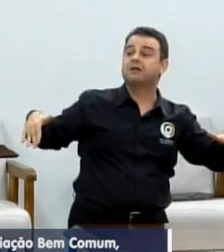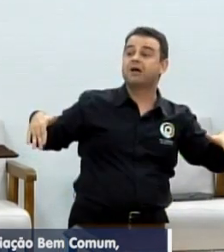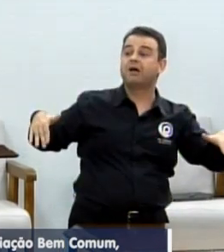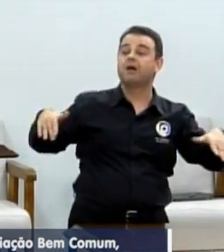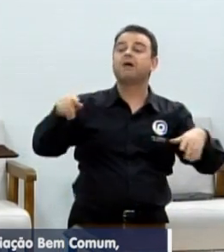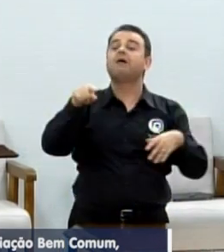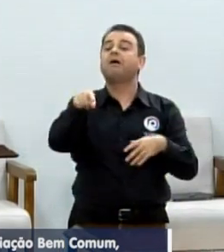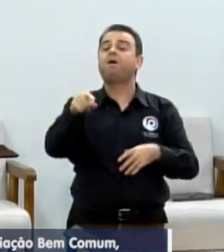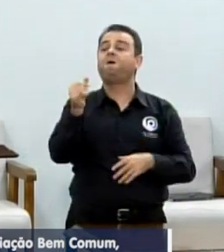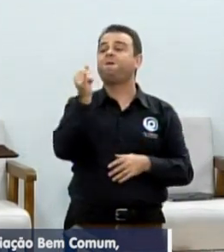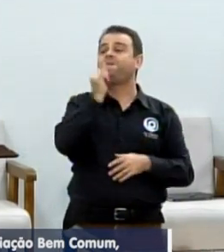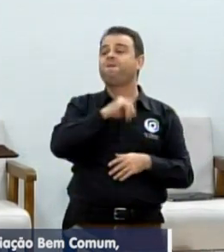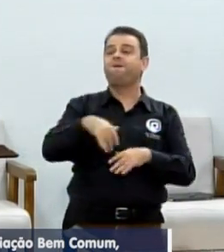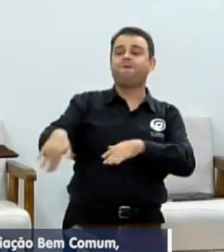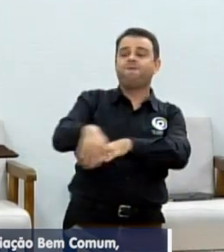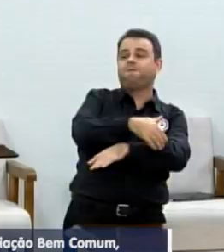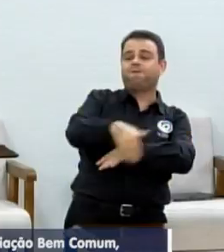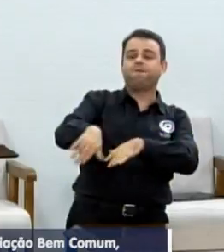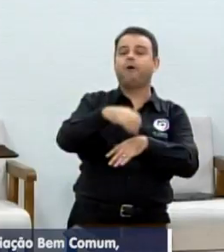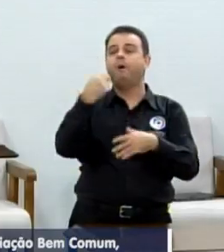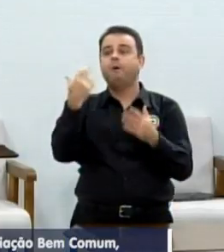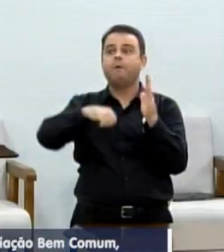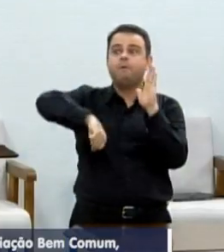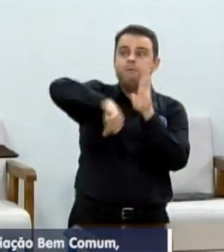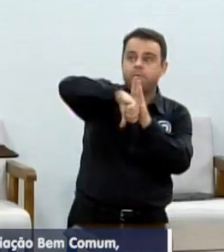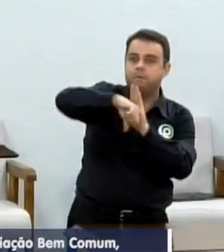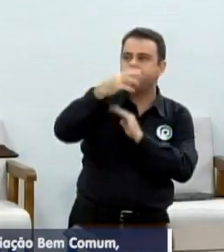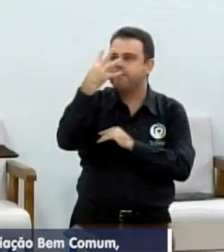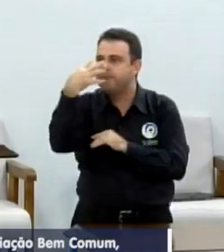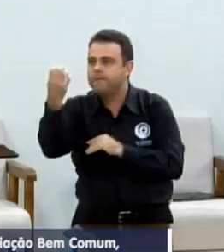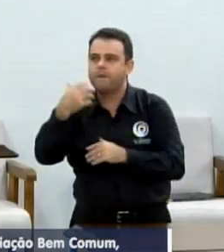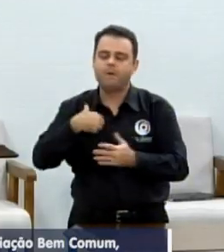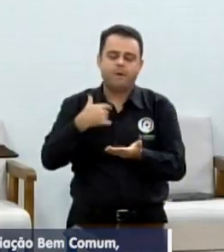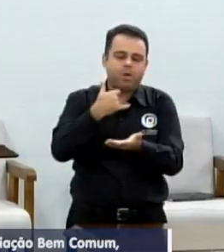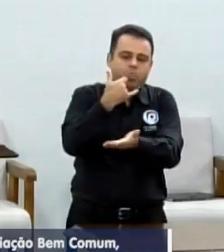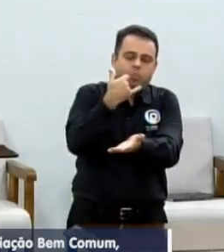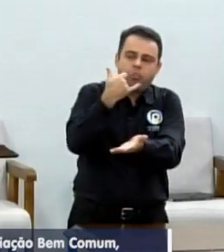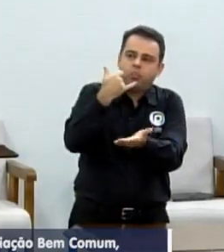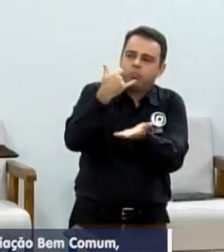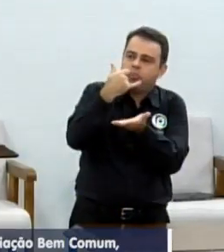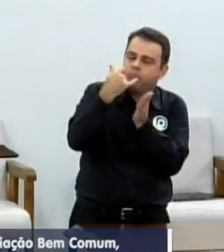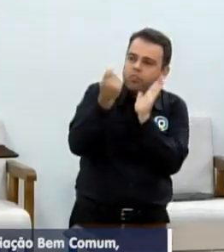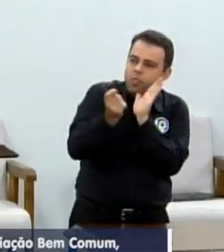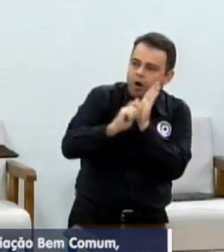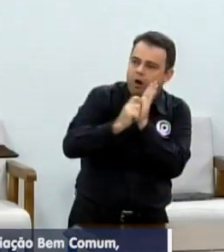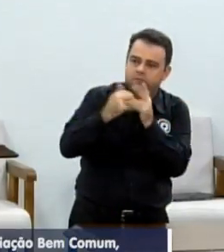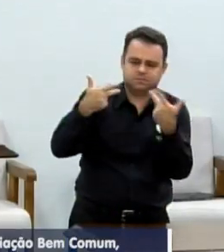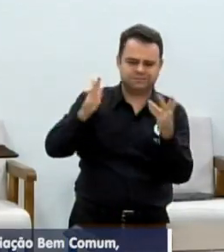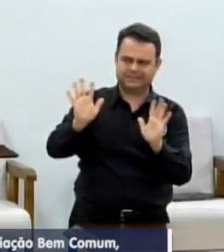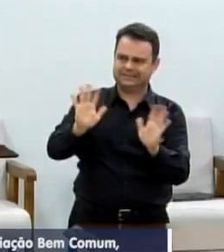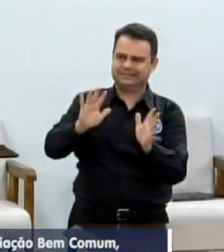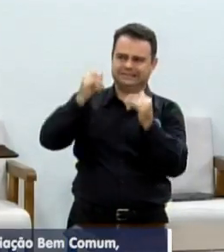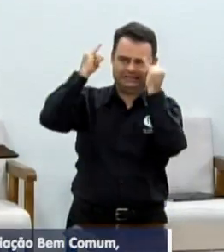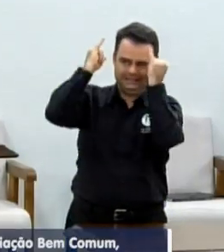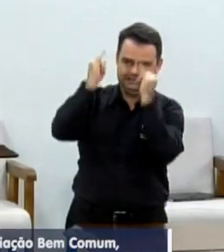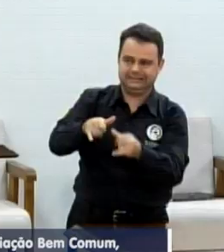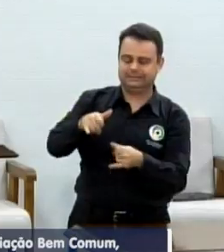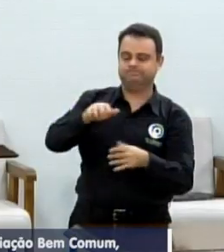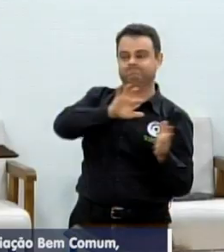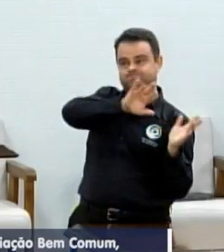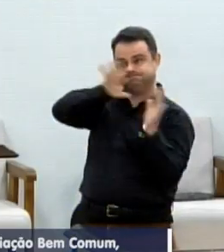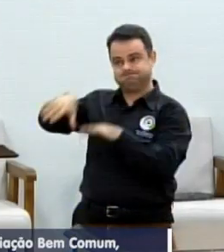mão da criminalidade, do tráfico de drogas e tentar, de alguma maneira, estancar